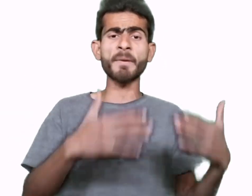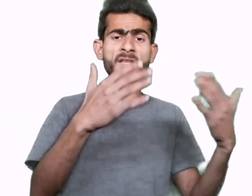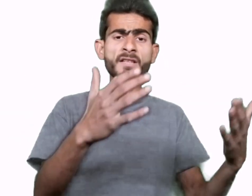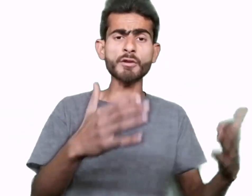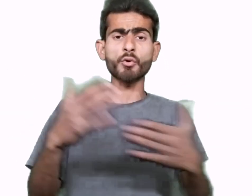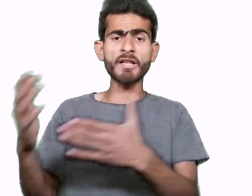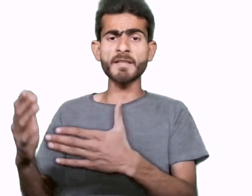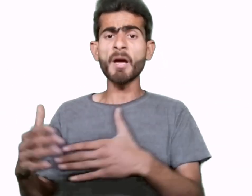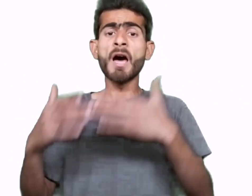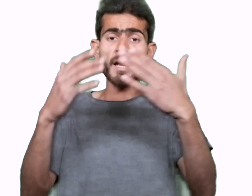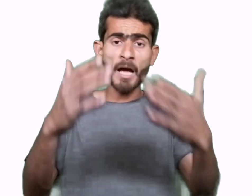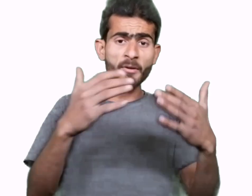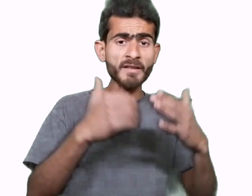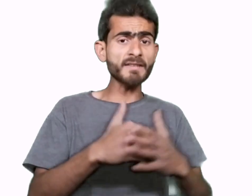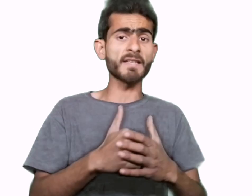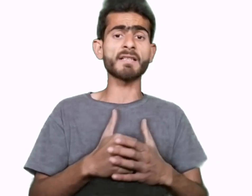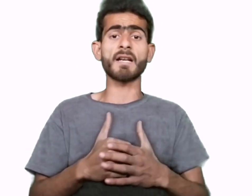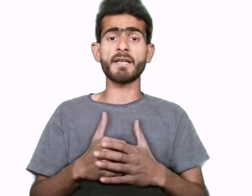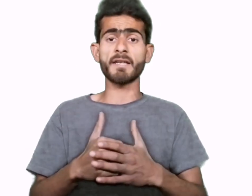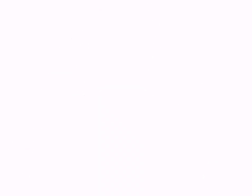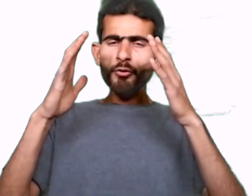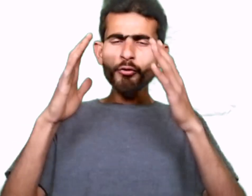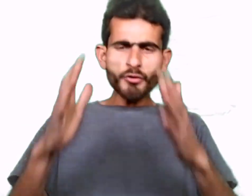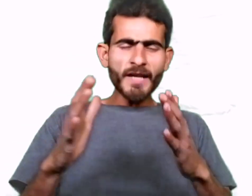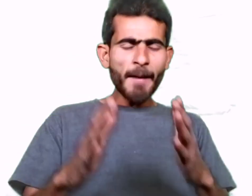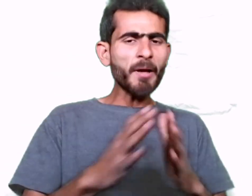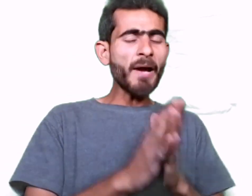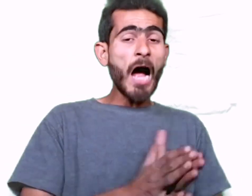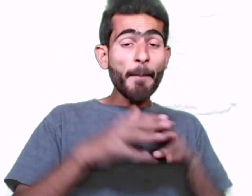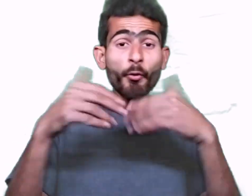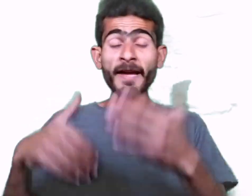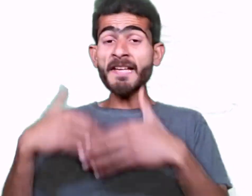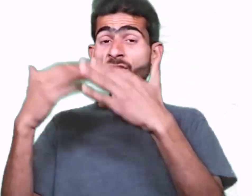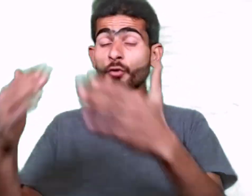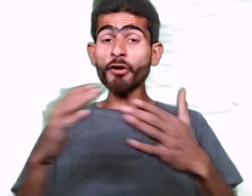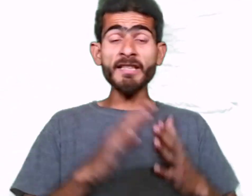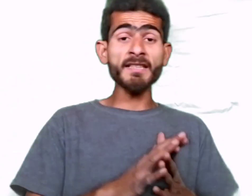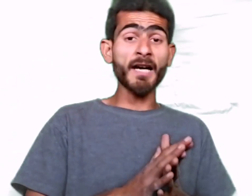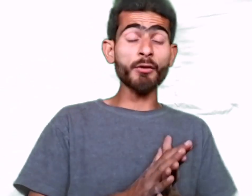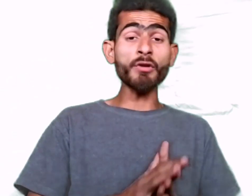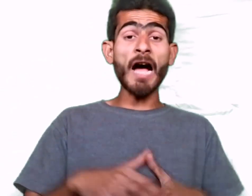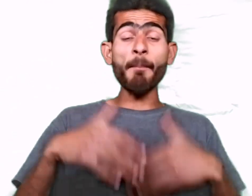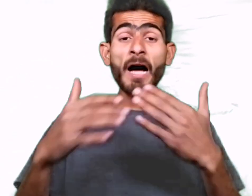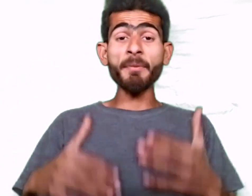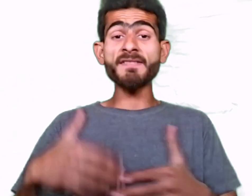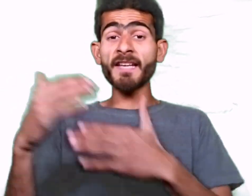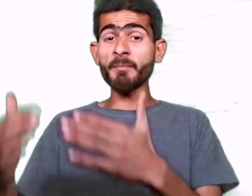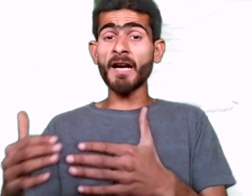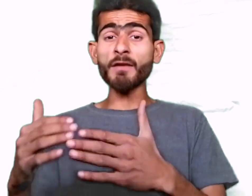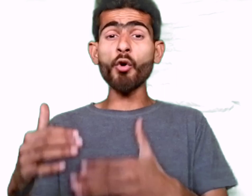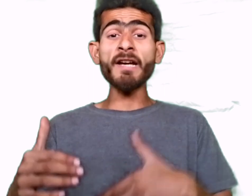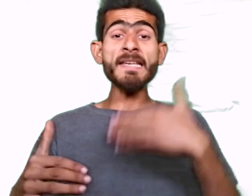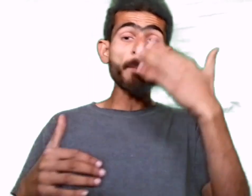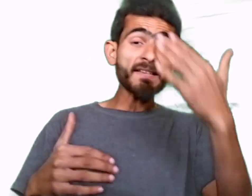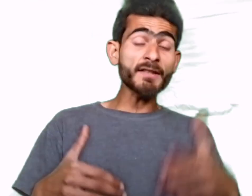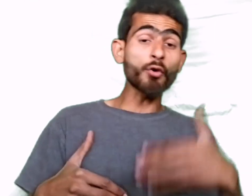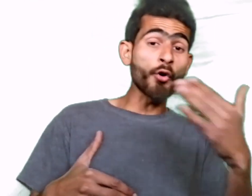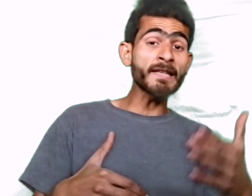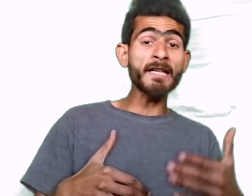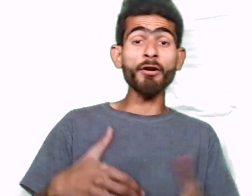پندرہ سے سولہ سیم آرام کے ساتھ سیل کر لیں گے اور دوستو یہاں پر میں آپ کو ایک چیز اور کلر کر دوں کہ آپ آپ کے ذہن میں آتا ہوگا یہ پیسے کون دے گ